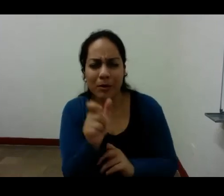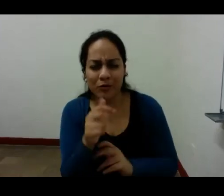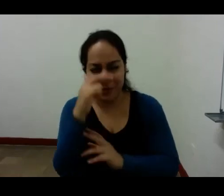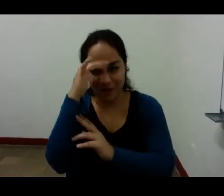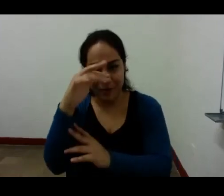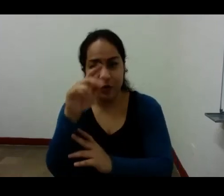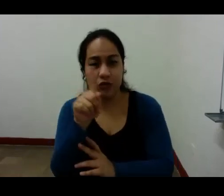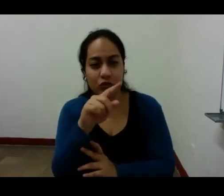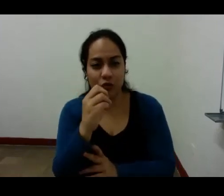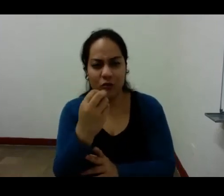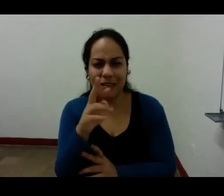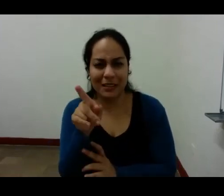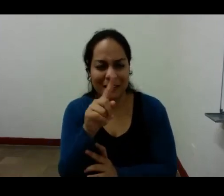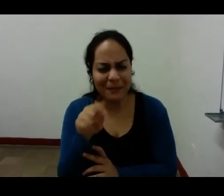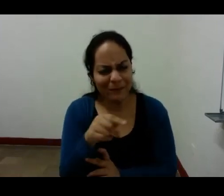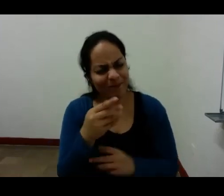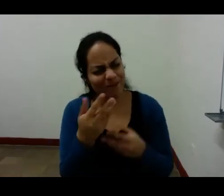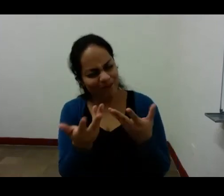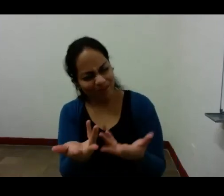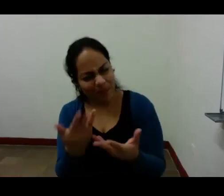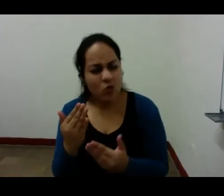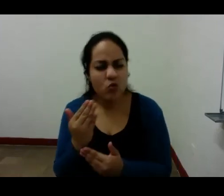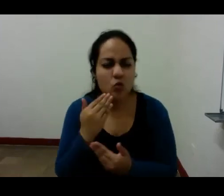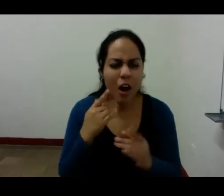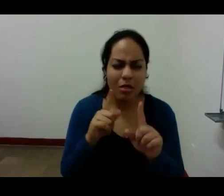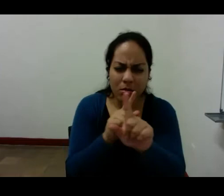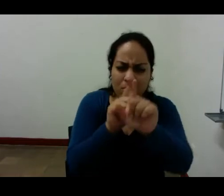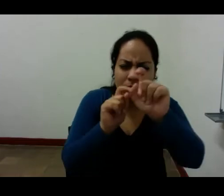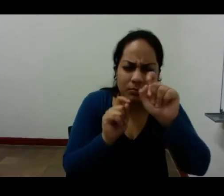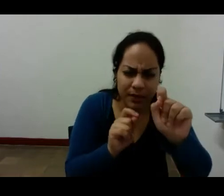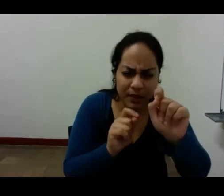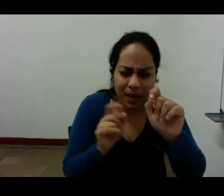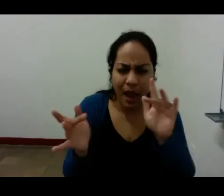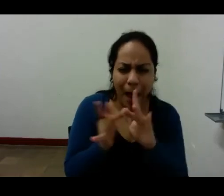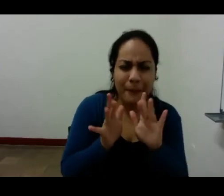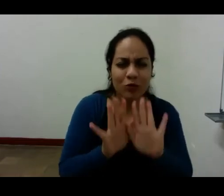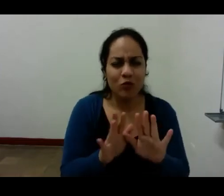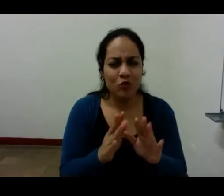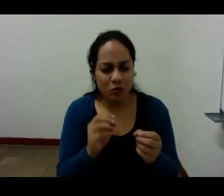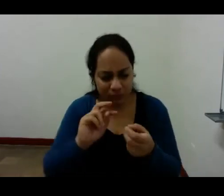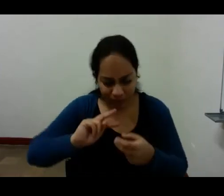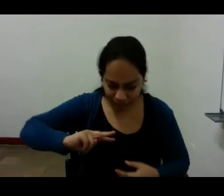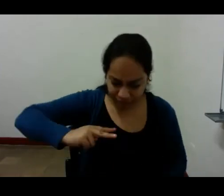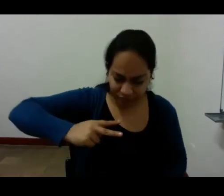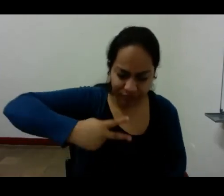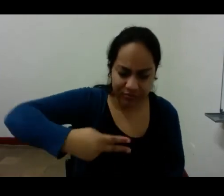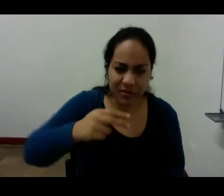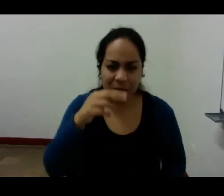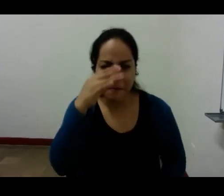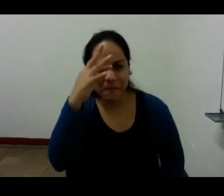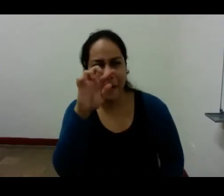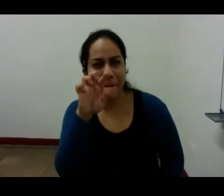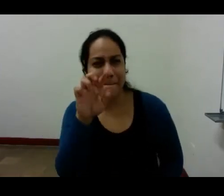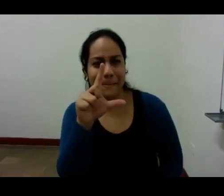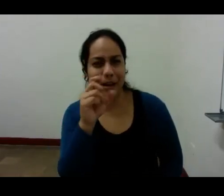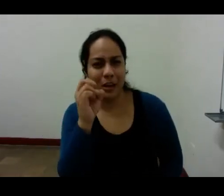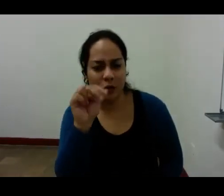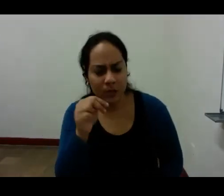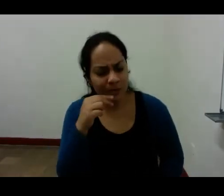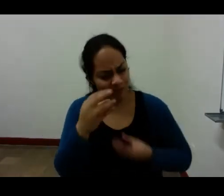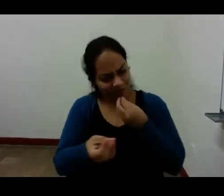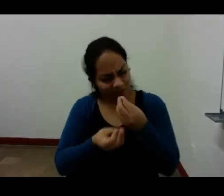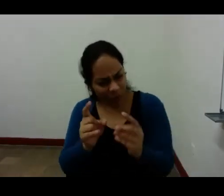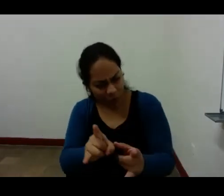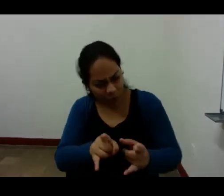intelectual como buen platónico que provoca en él emociones intensas